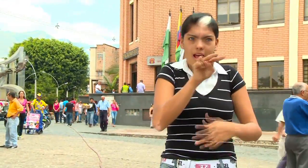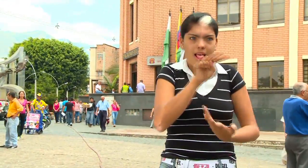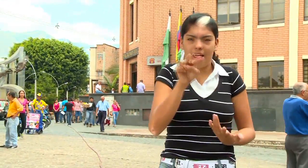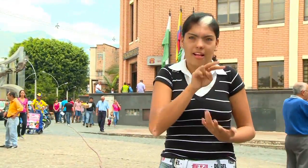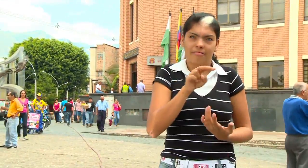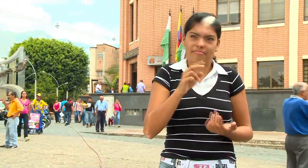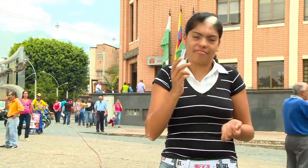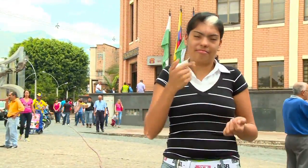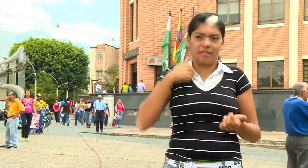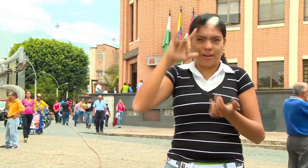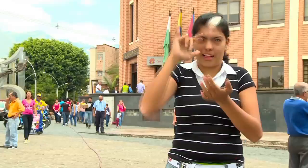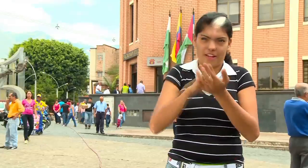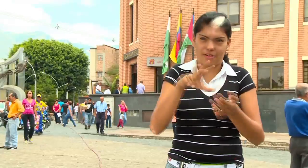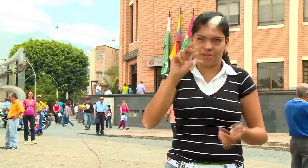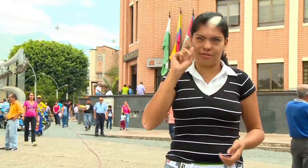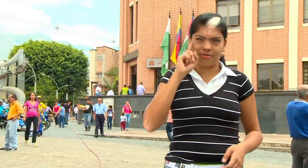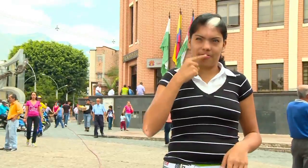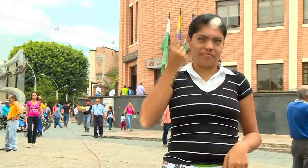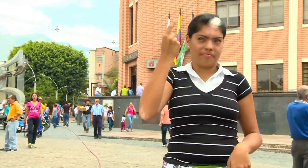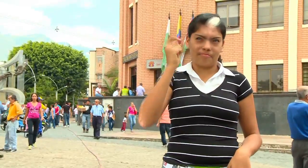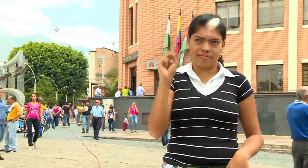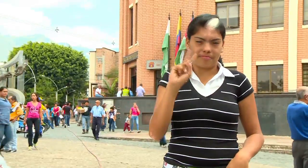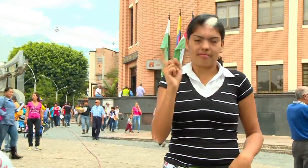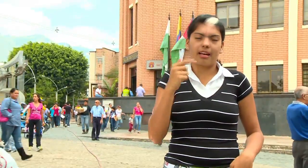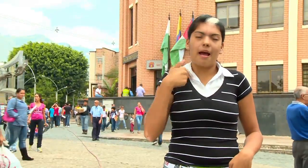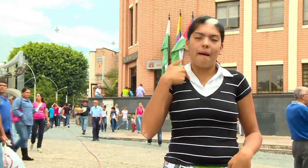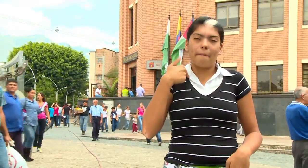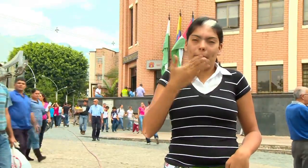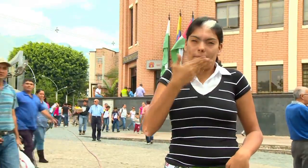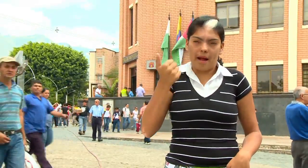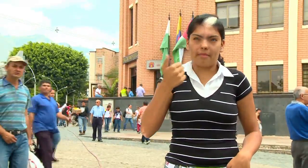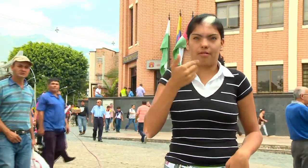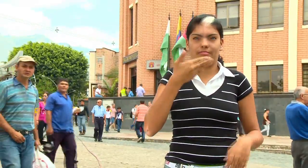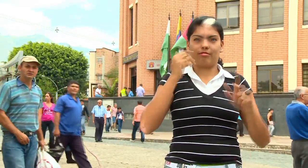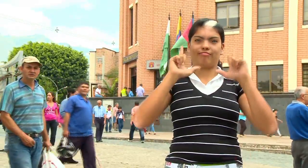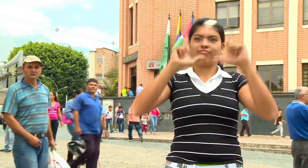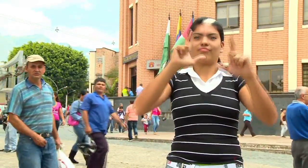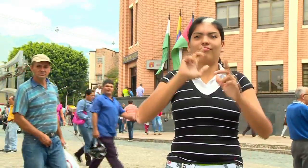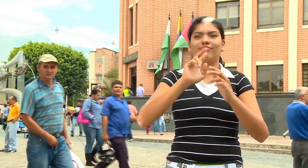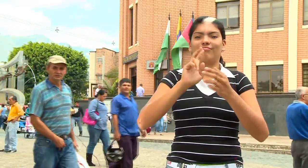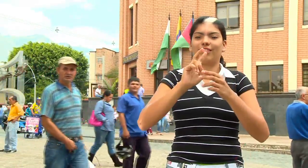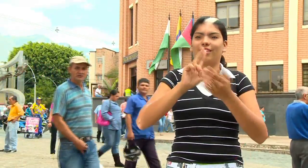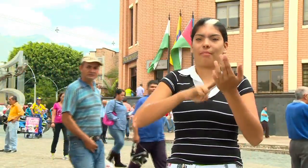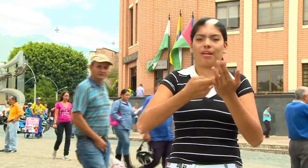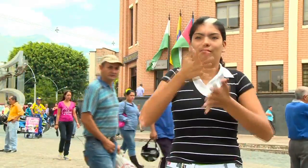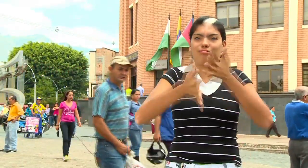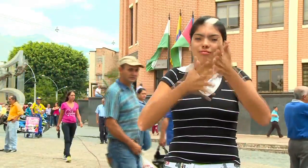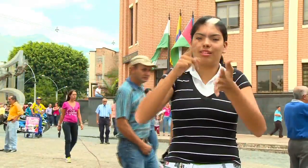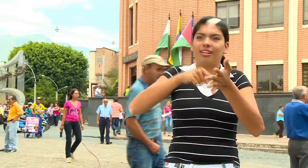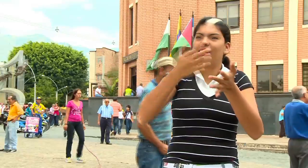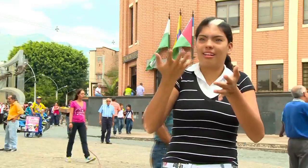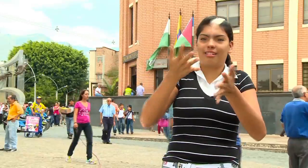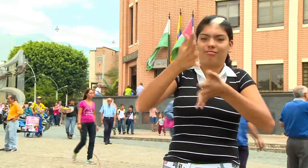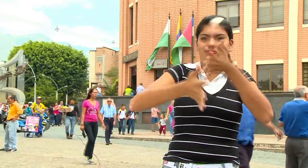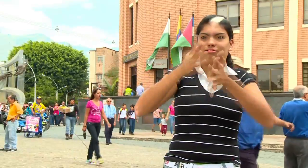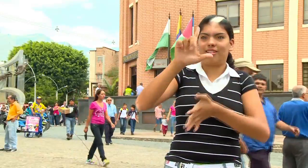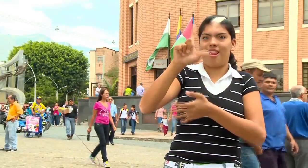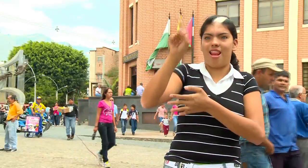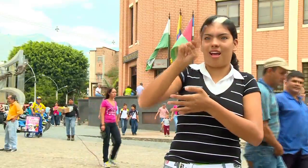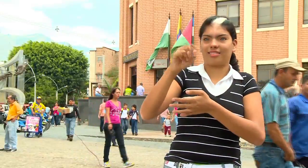sordos no lo entendemos. Es preferible tener un recuadro con el servicio de interpretación en lengua de señas colombiana que el oyente, digamos,